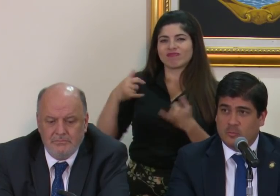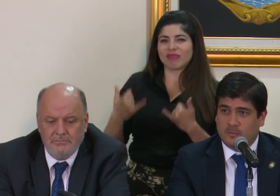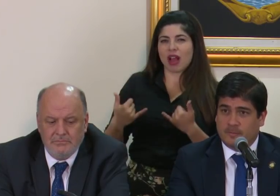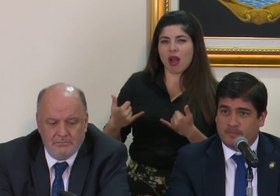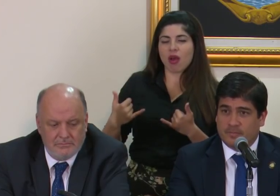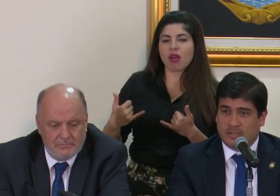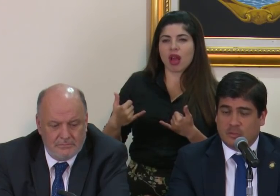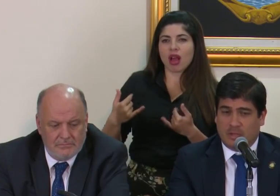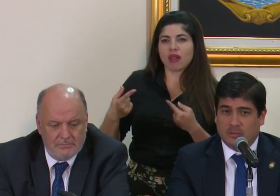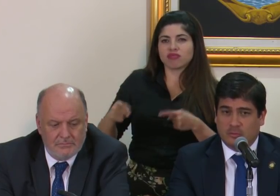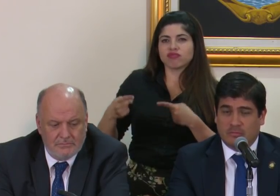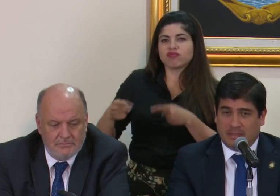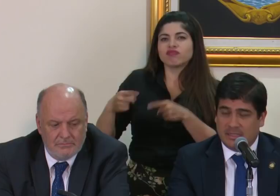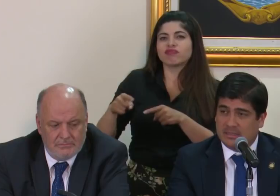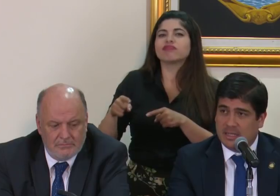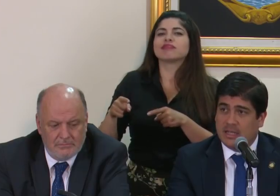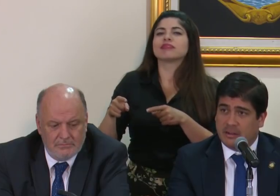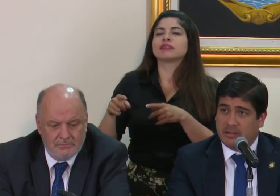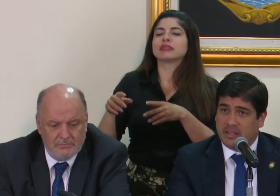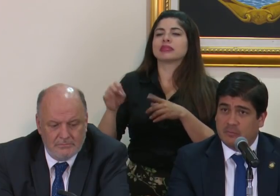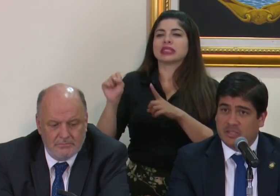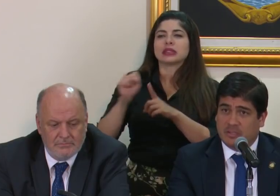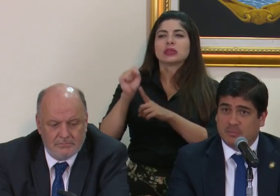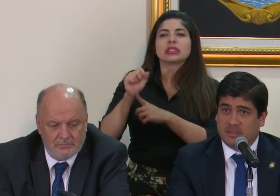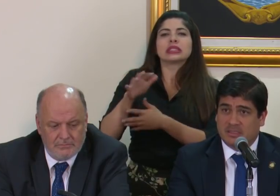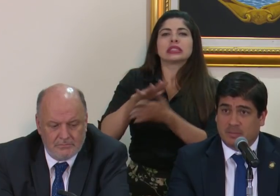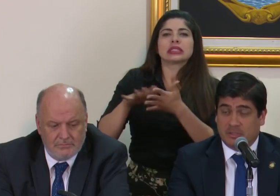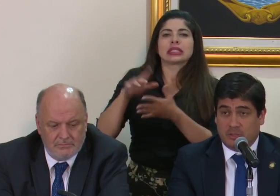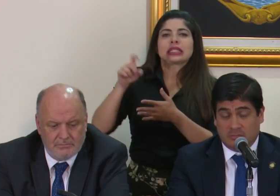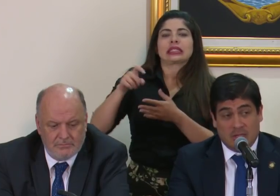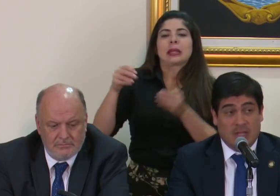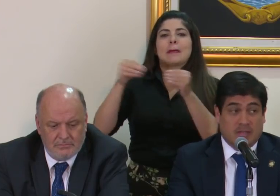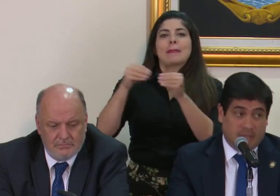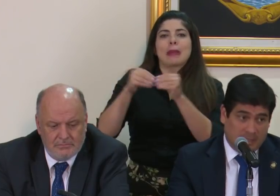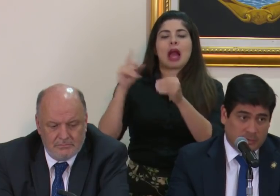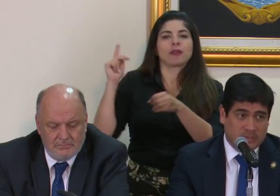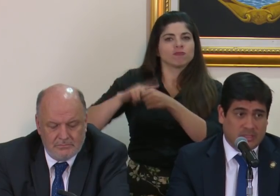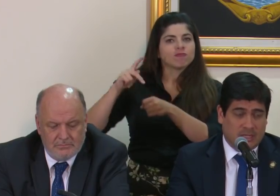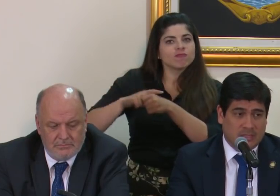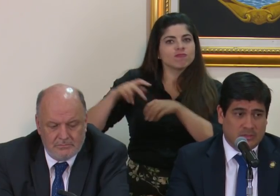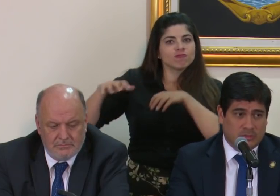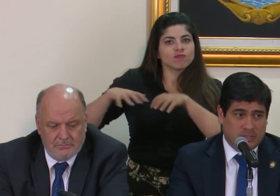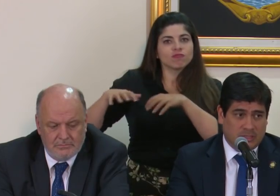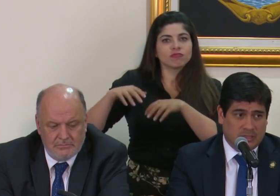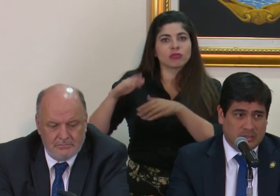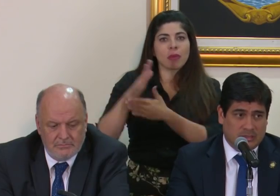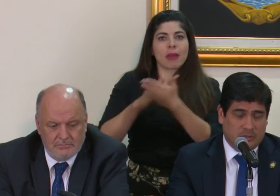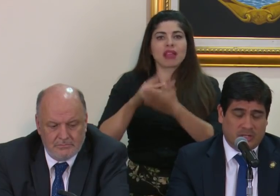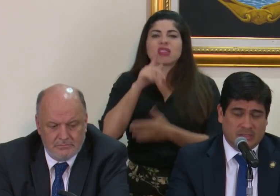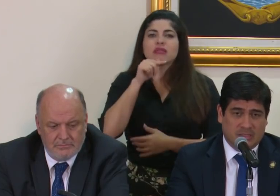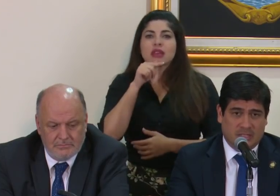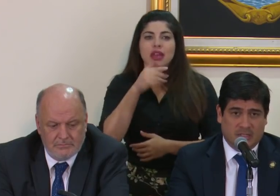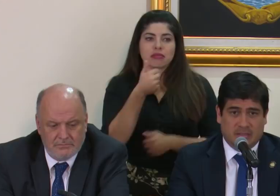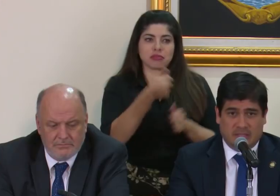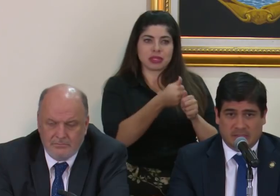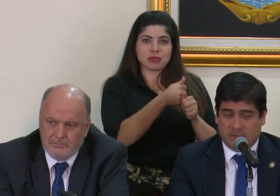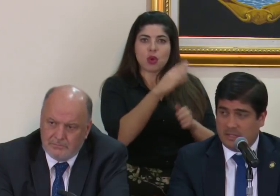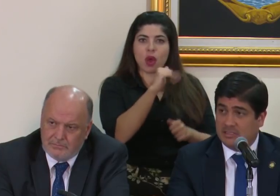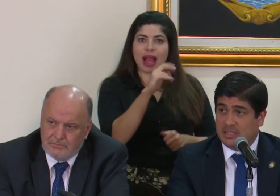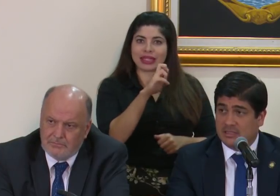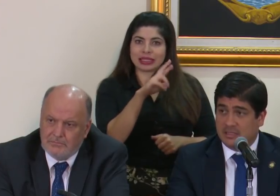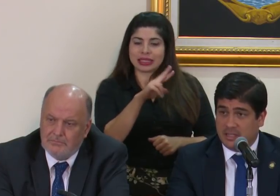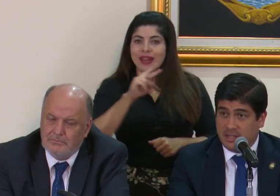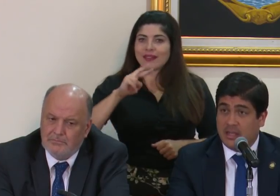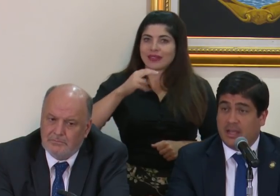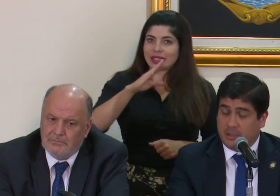tomando un matiz que requiere mucha más participación, tanto en este caso del señor Canciller, de la